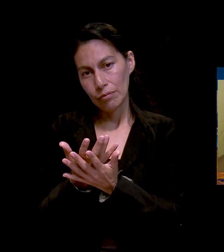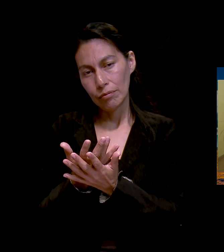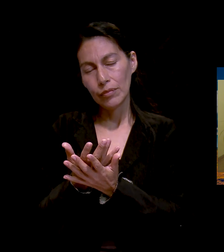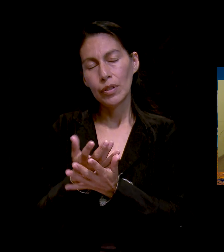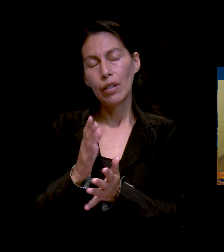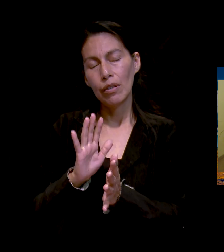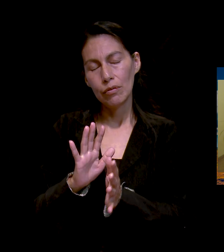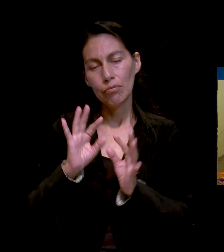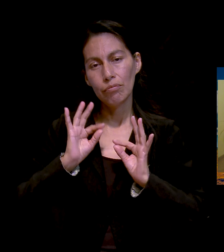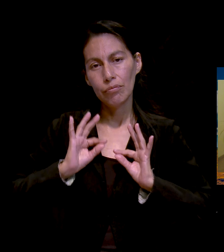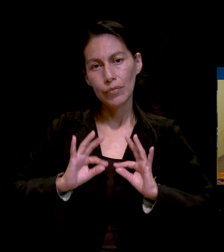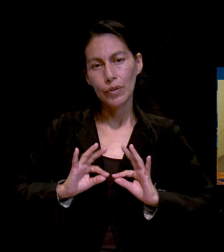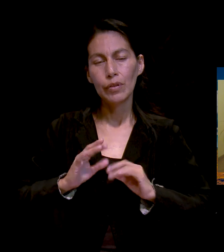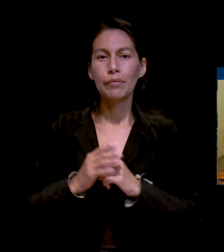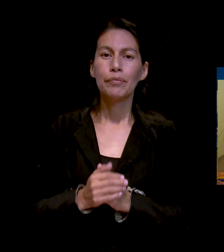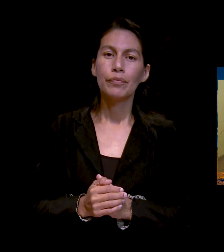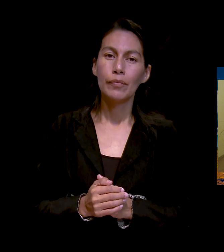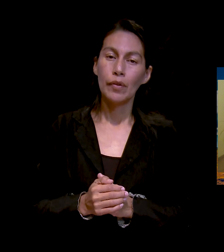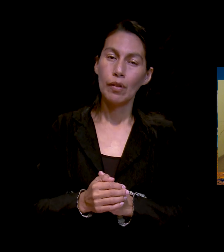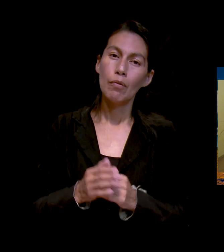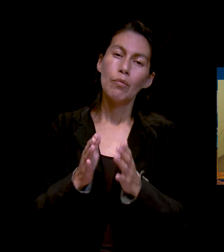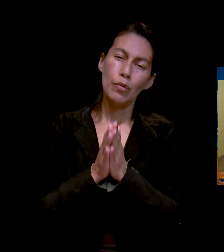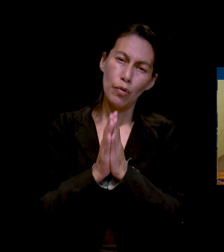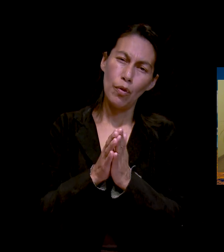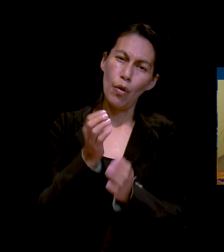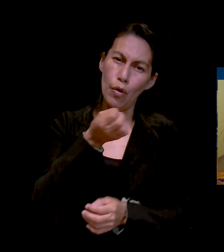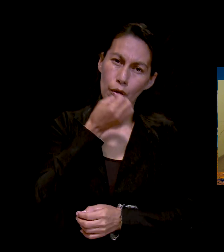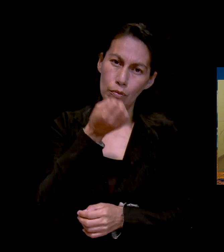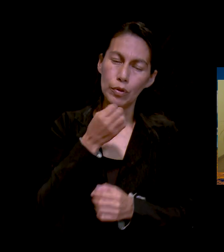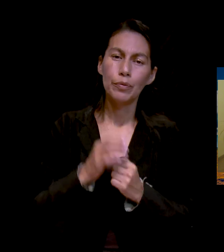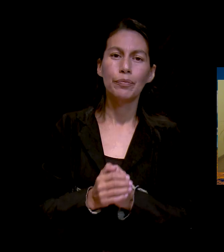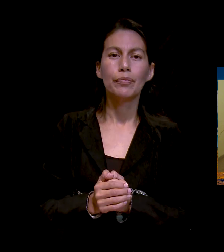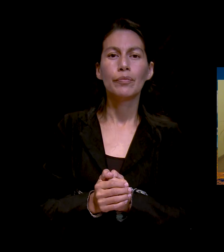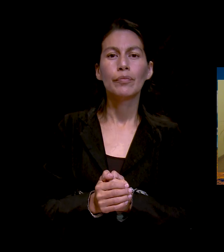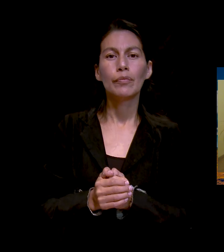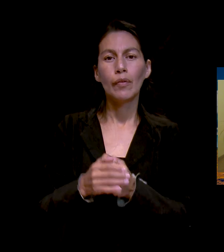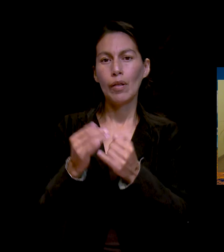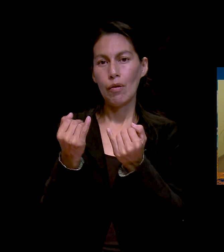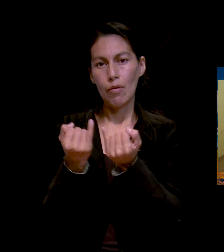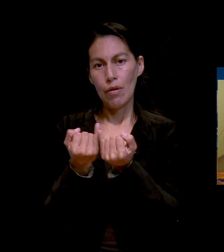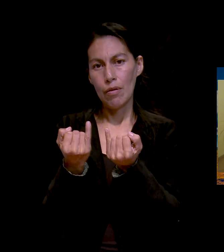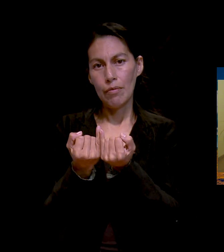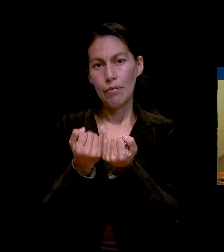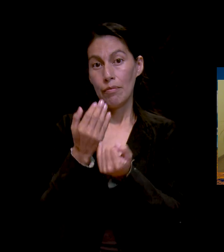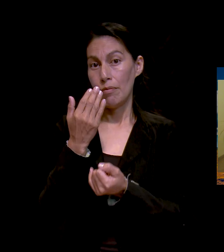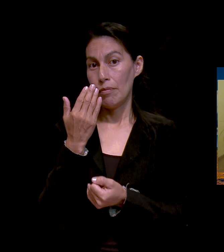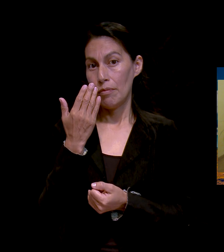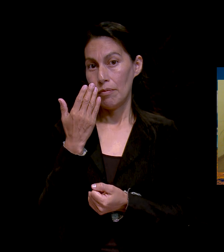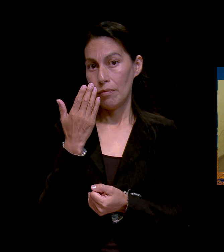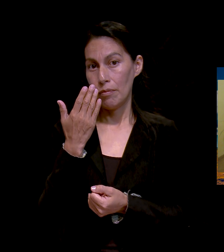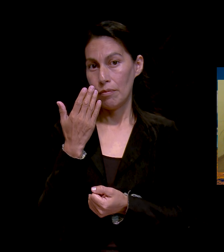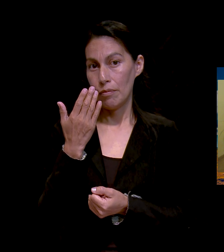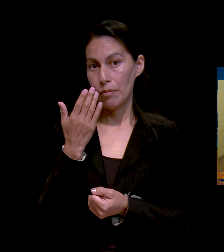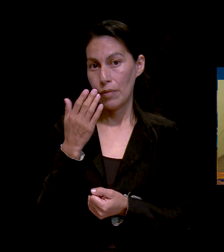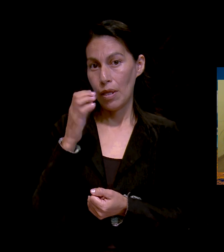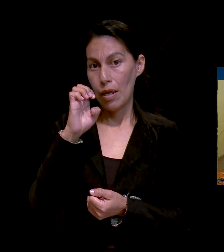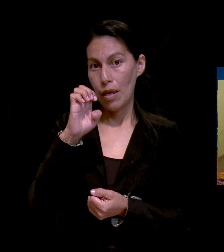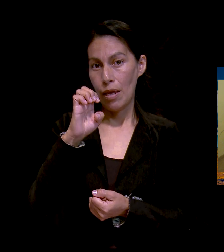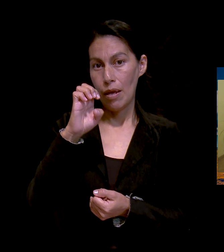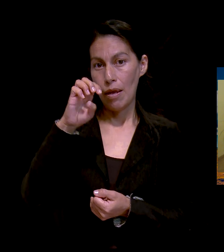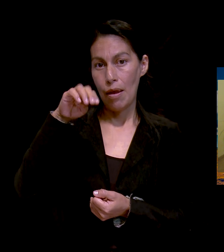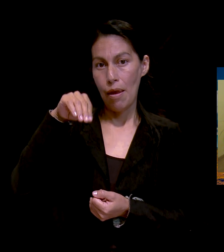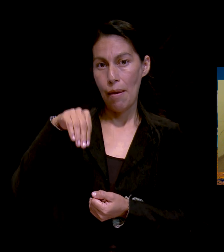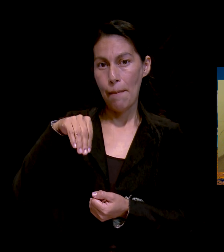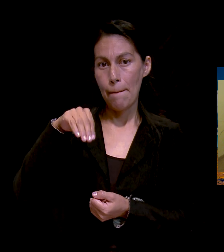También les pido que estemos agradecidos a Dios. El pidio, el pidio que oramos